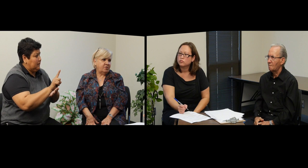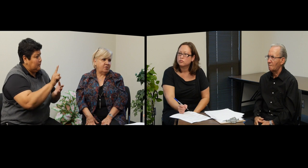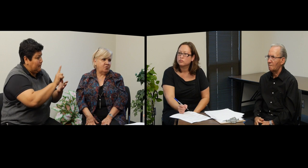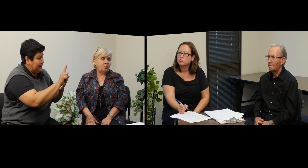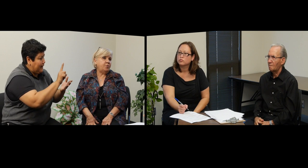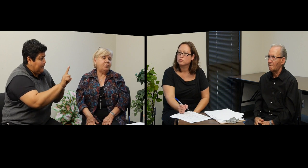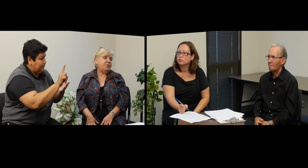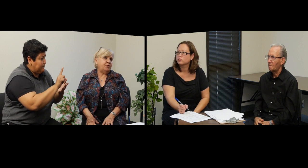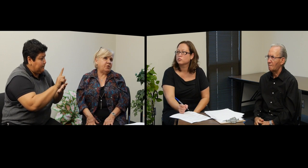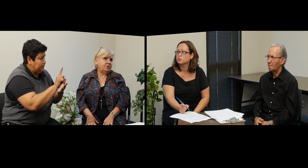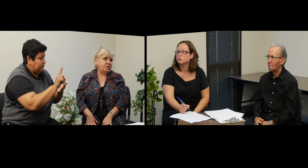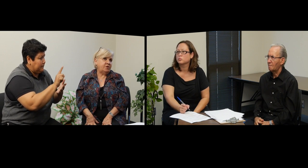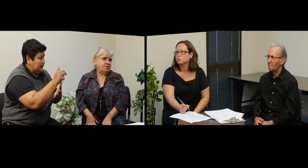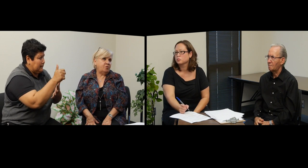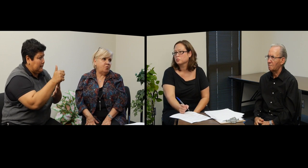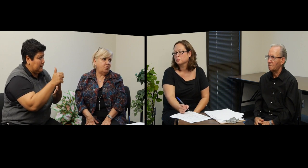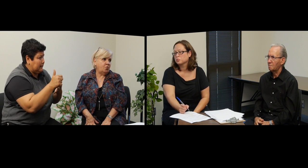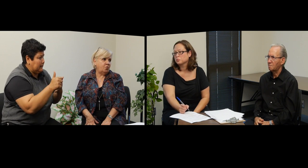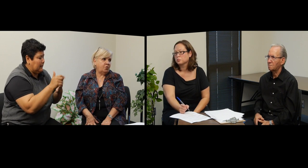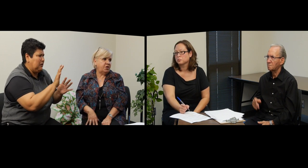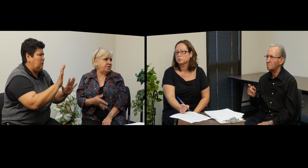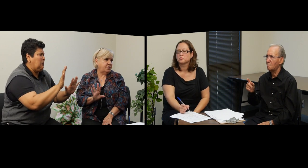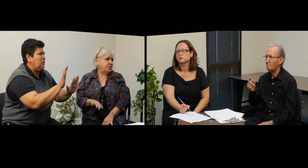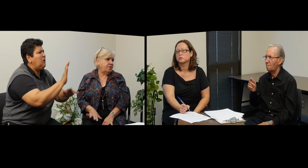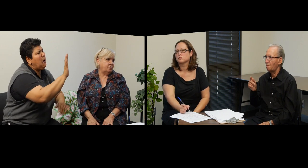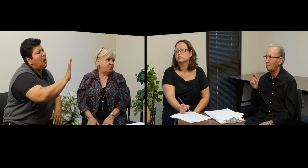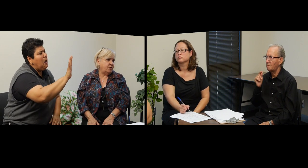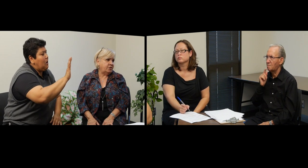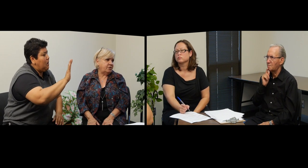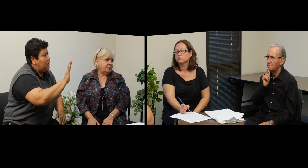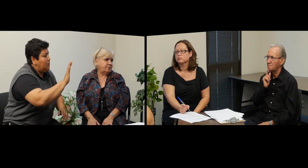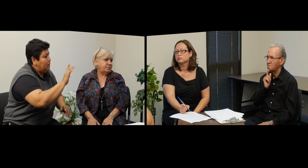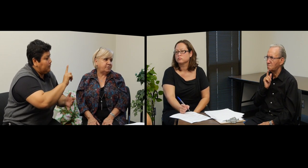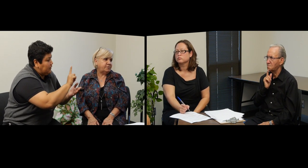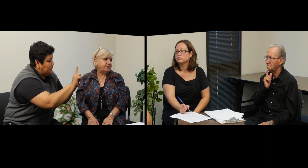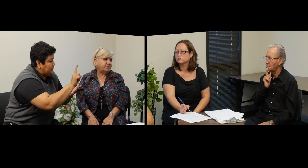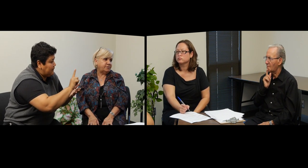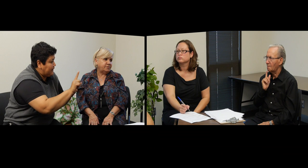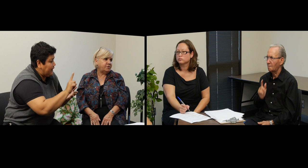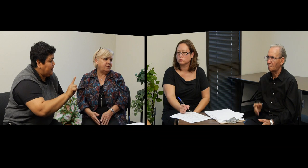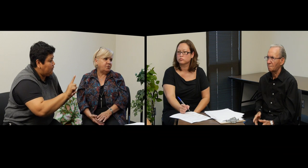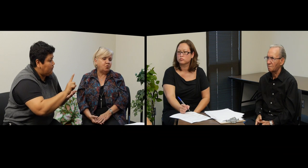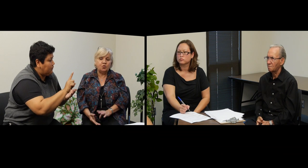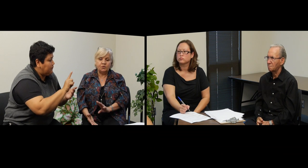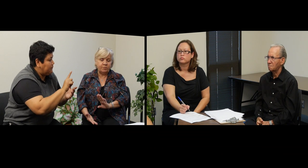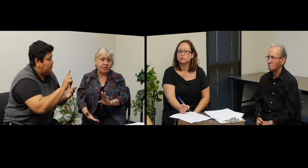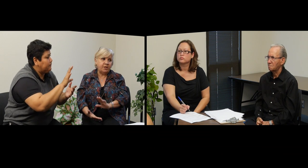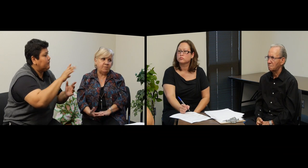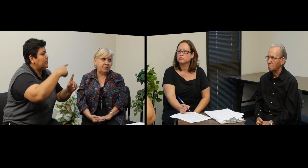¿Semanal? No, bueno, sí, como unos quince, quince o veinte. ¿Semanal o...? No, no, semanal a mes.